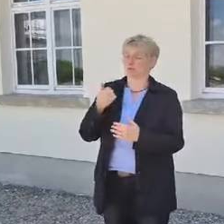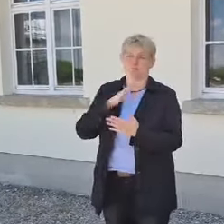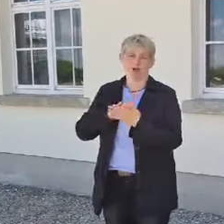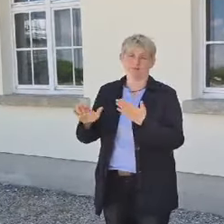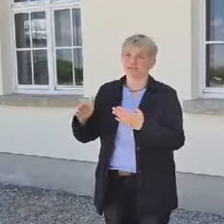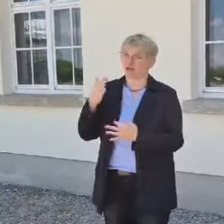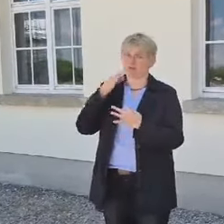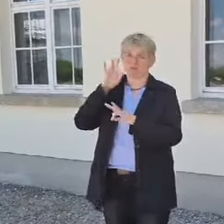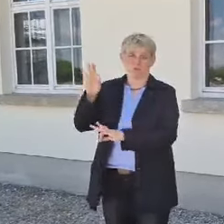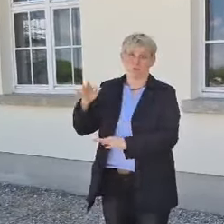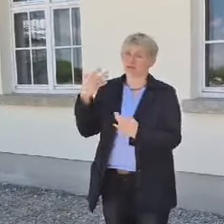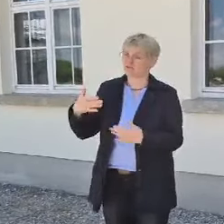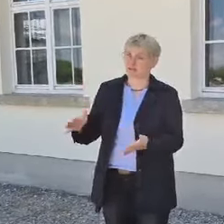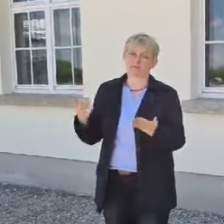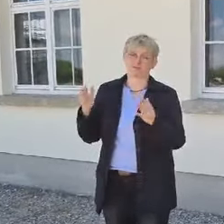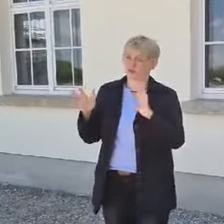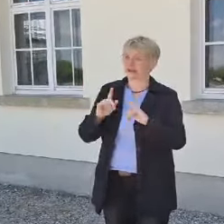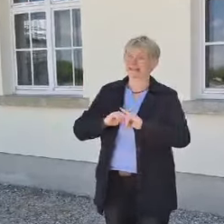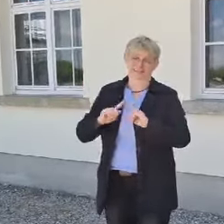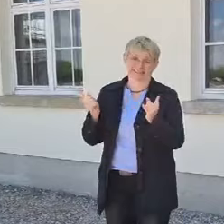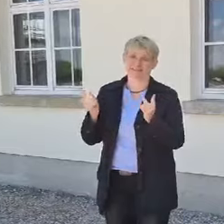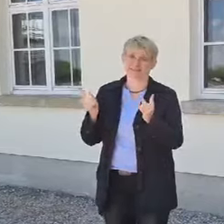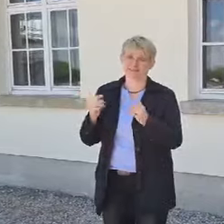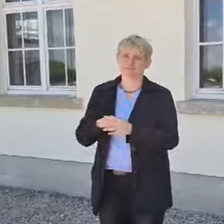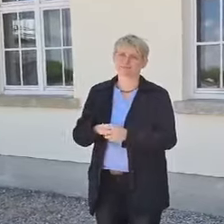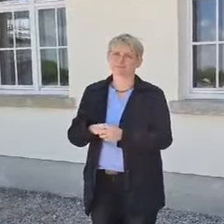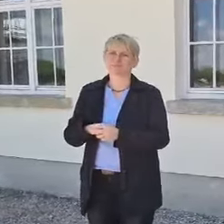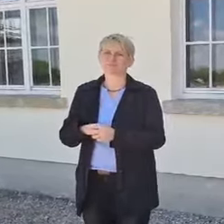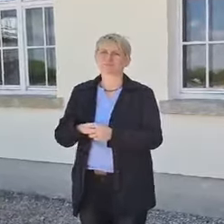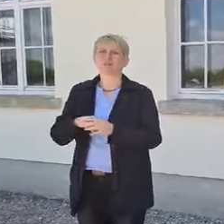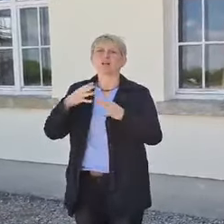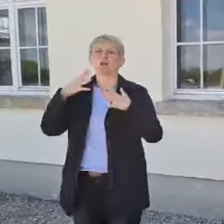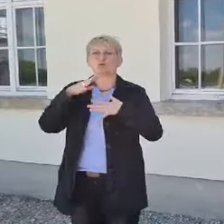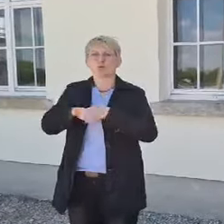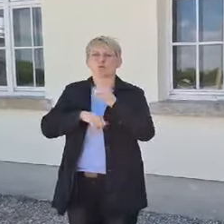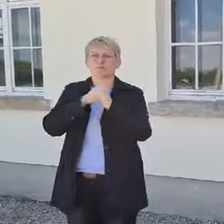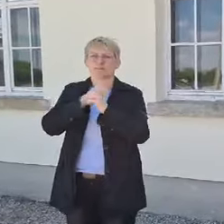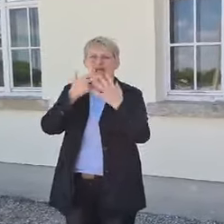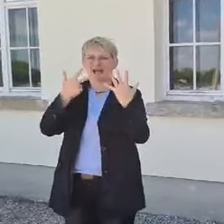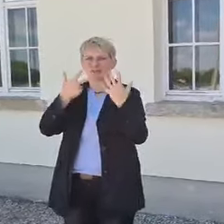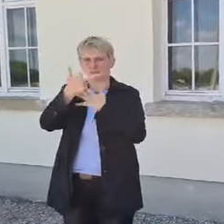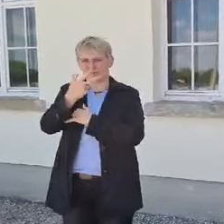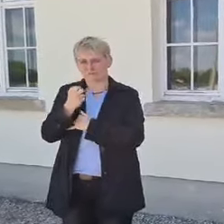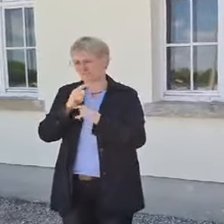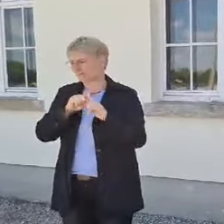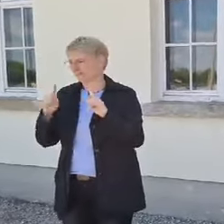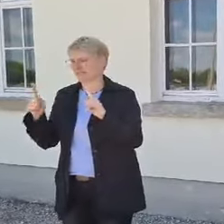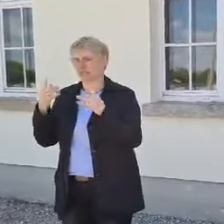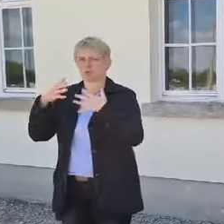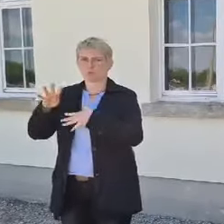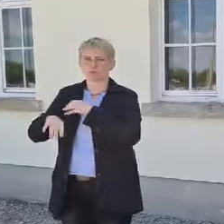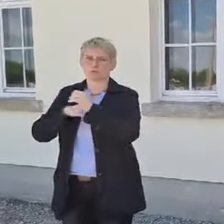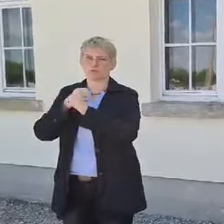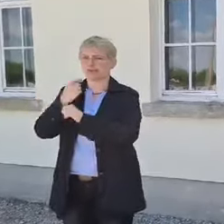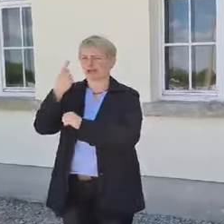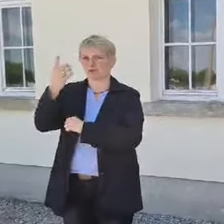gewesen. Zwischen Ende 1938 und 1941, also innerhalb von drei Jahren,